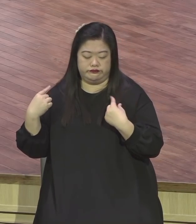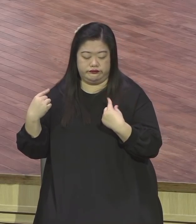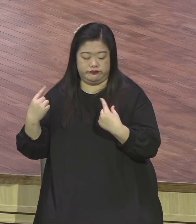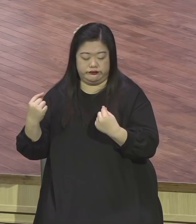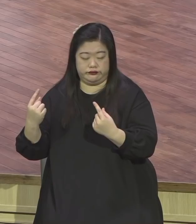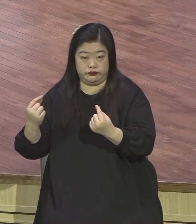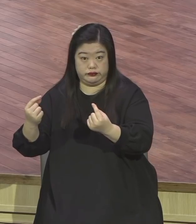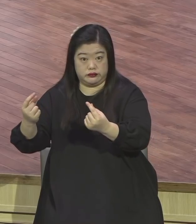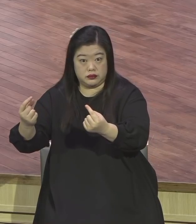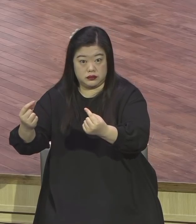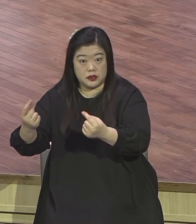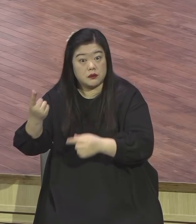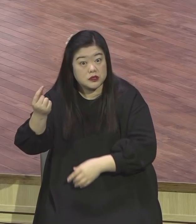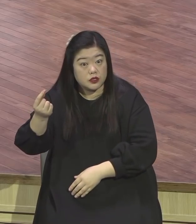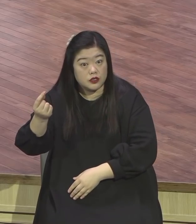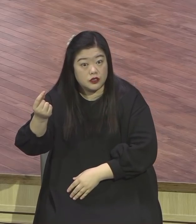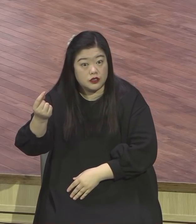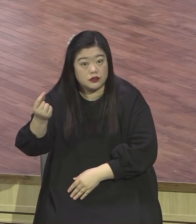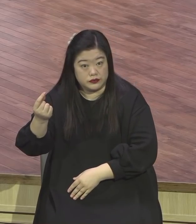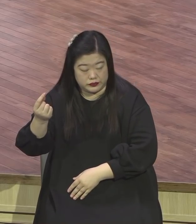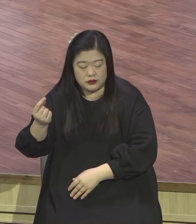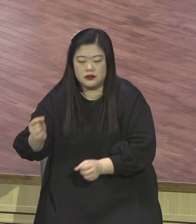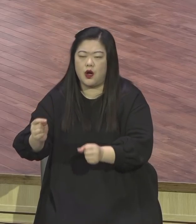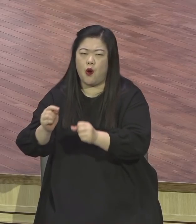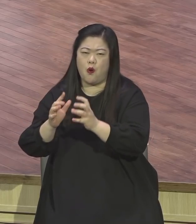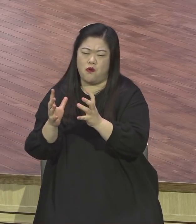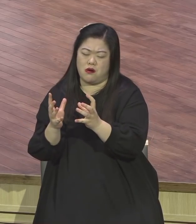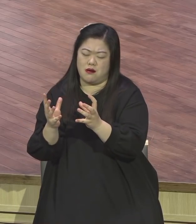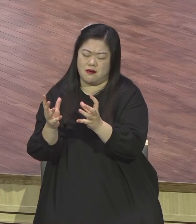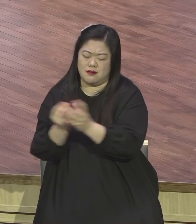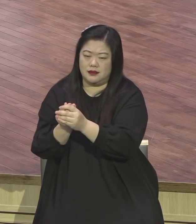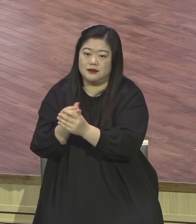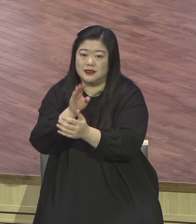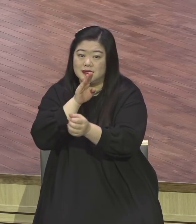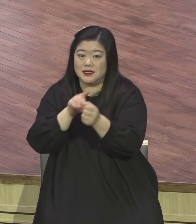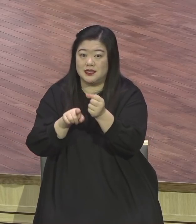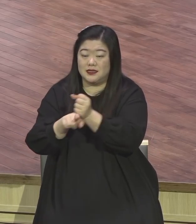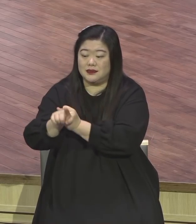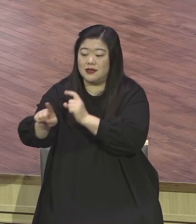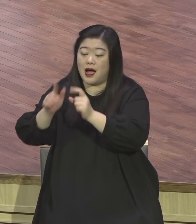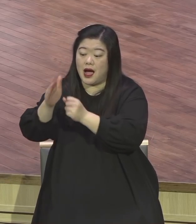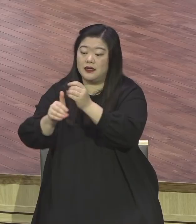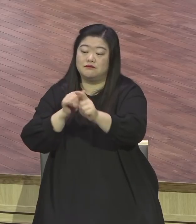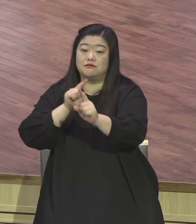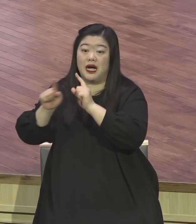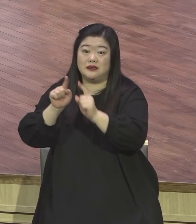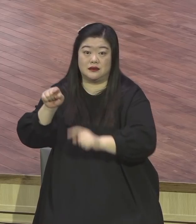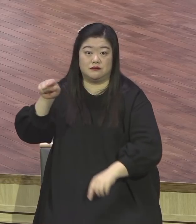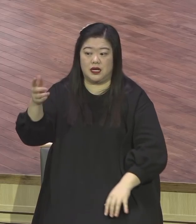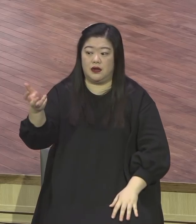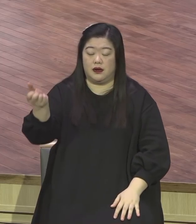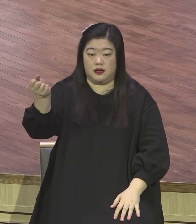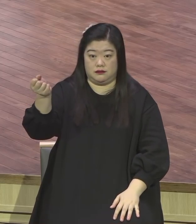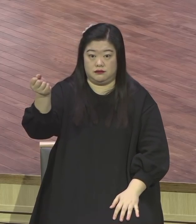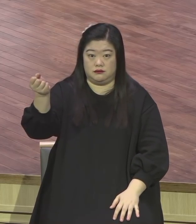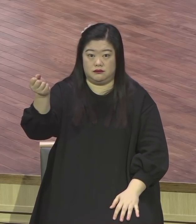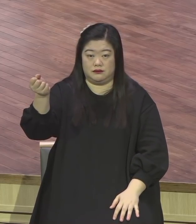않는 그 말씀. 다시 말하면 절대 진리의 말씀입니다. 풀은 마르고 꽃은